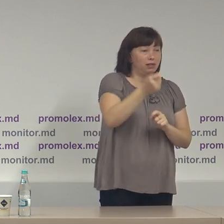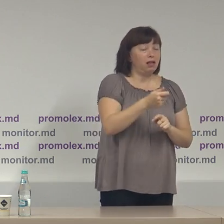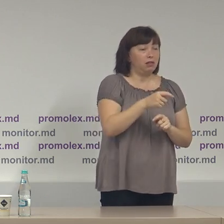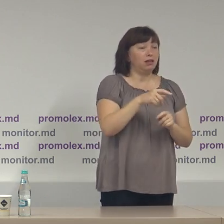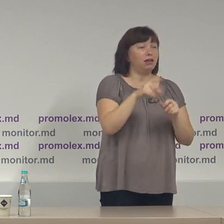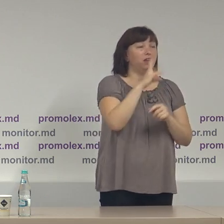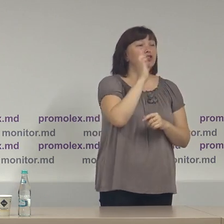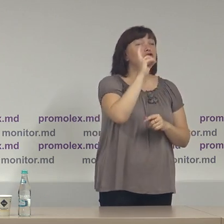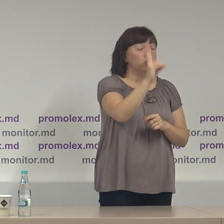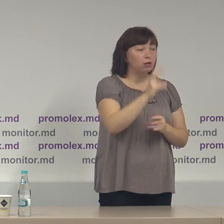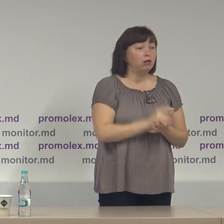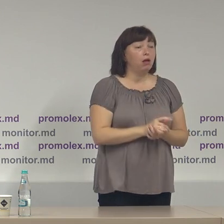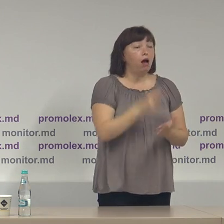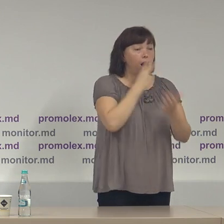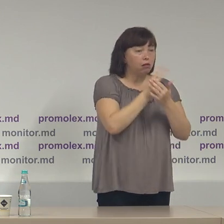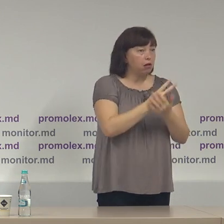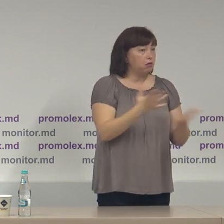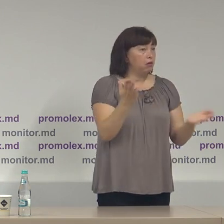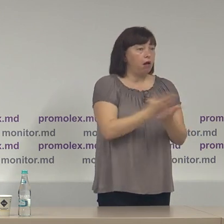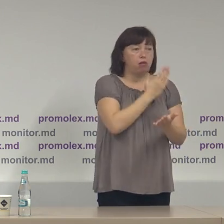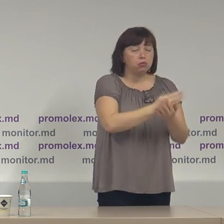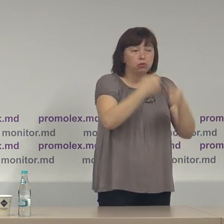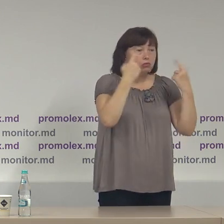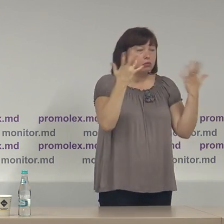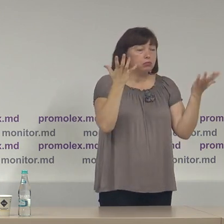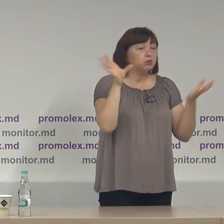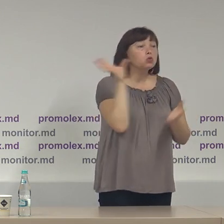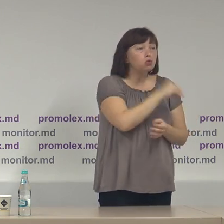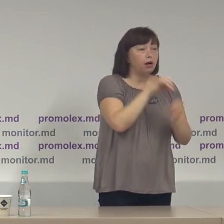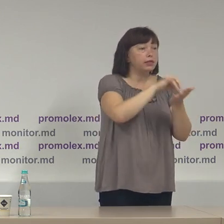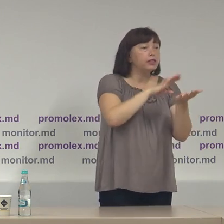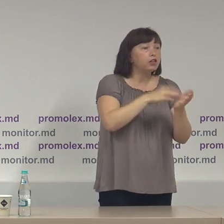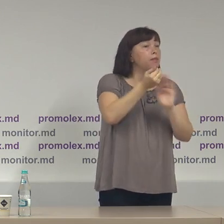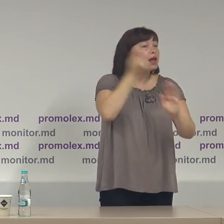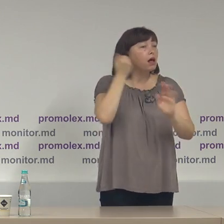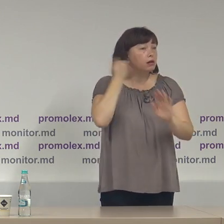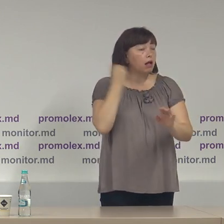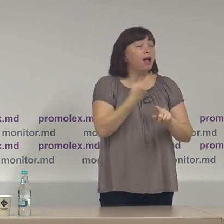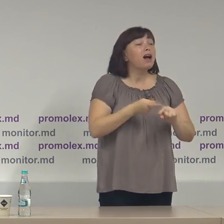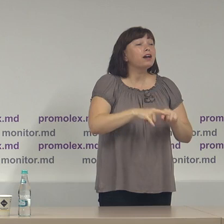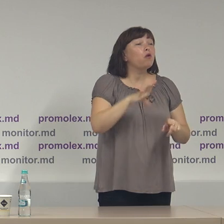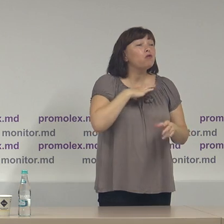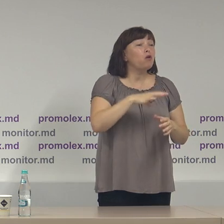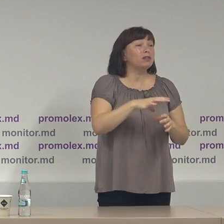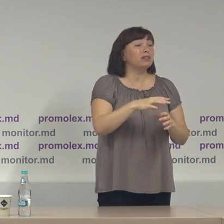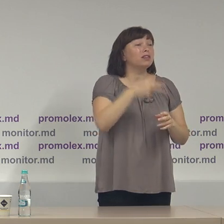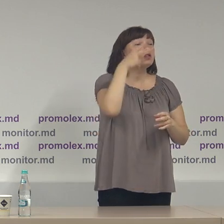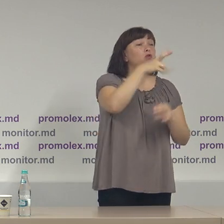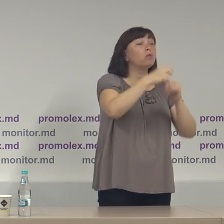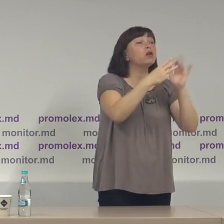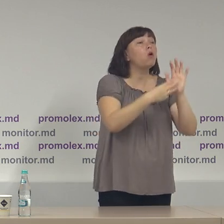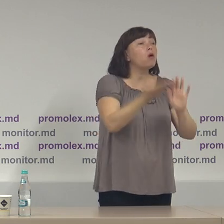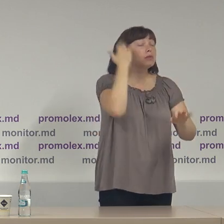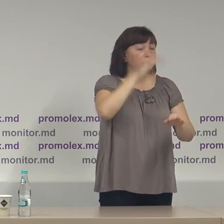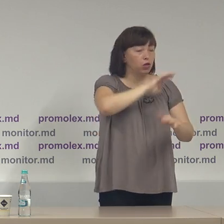Comisiei Electorale Centrale arată absolut toate înregistrările prealabile care au fost efectuate din 2018